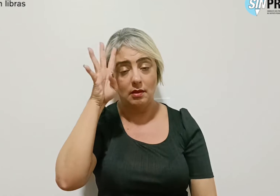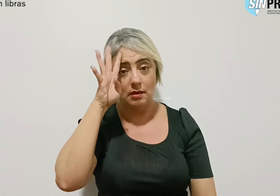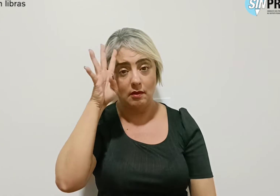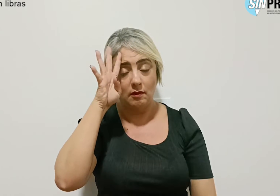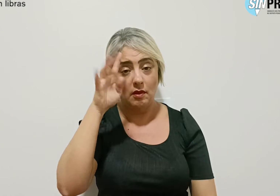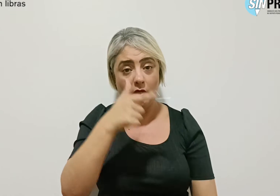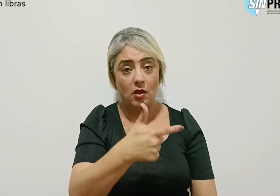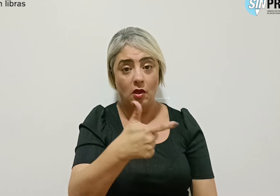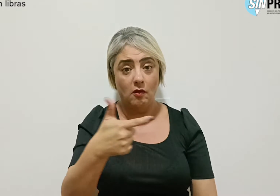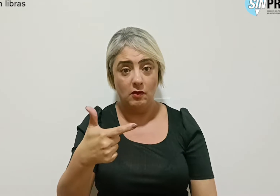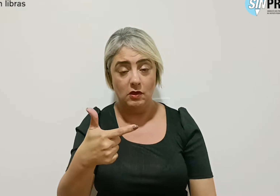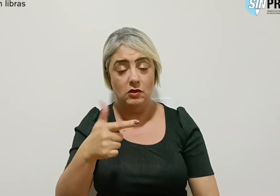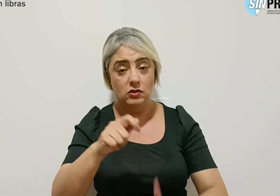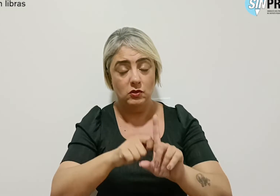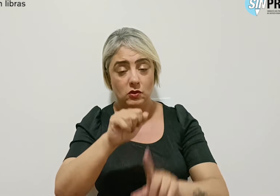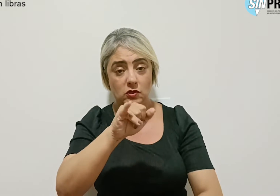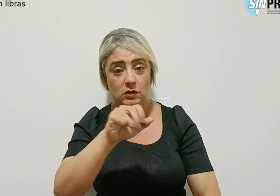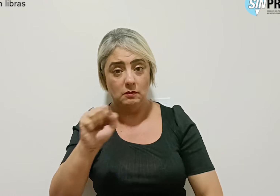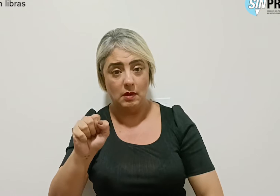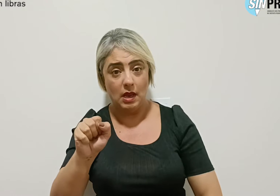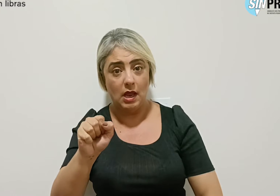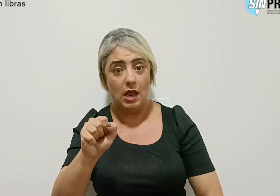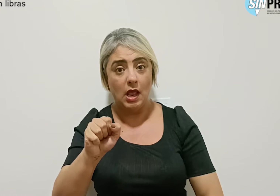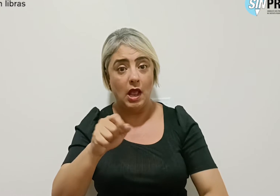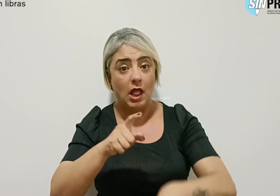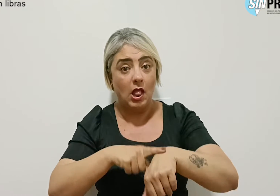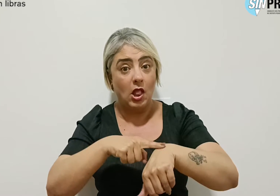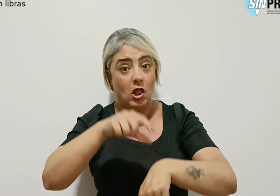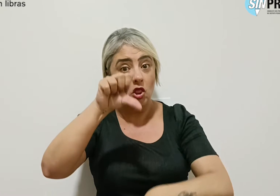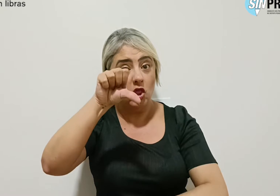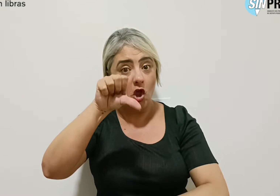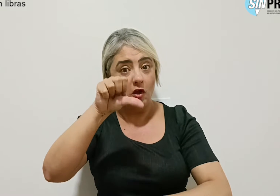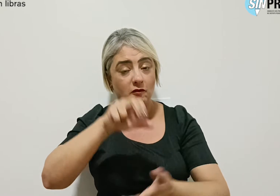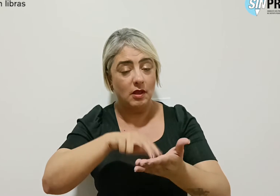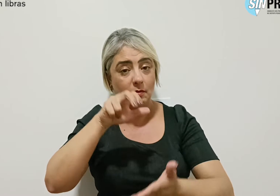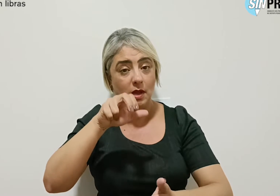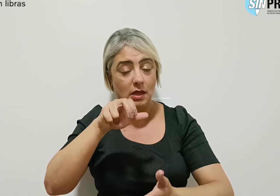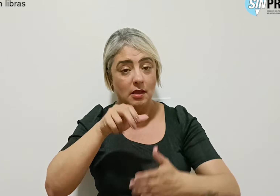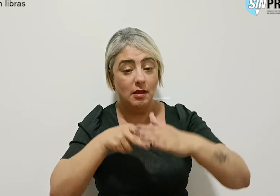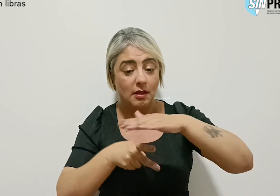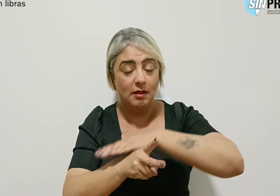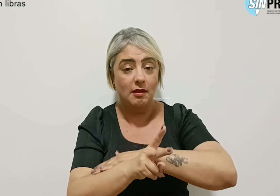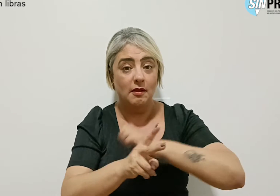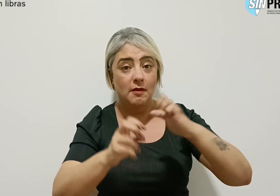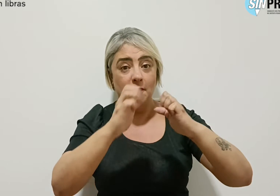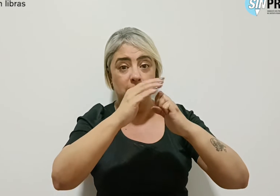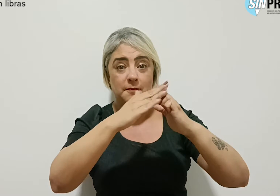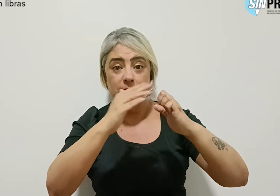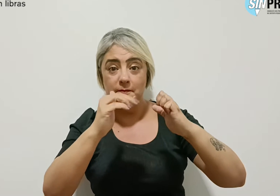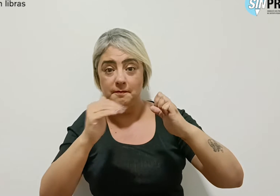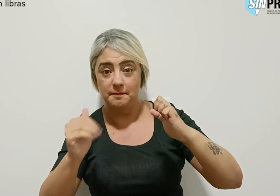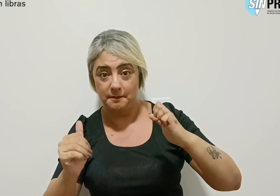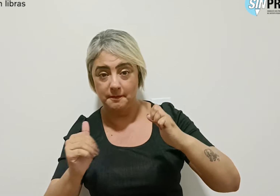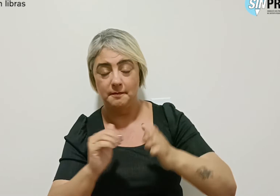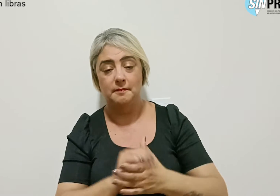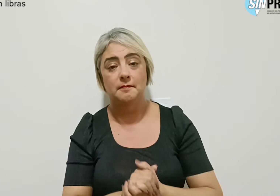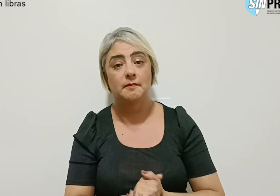22 do 5, às 9 horas no estacionamento do Teatro Nacional. As